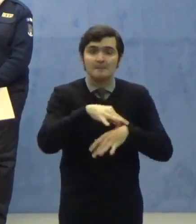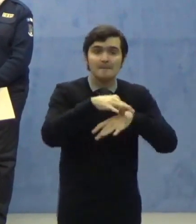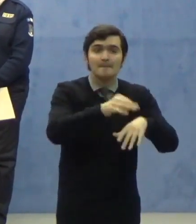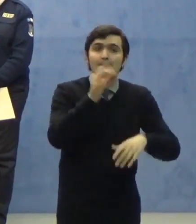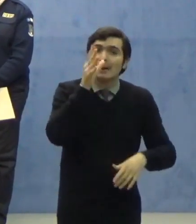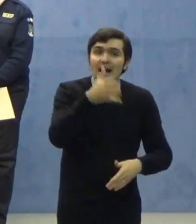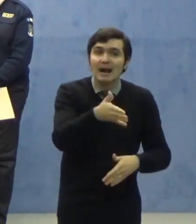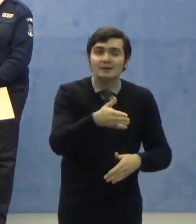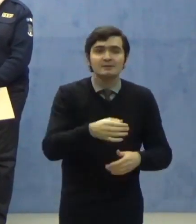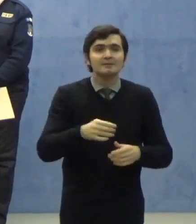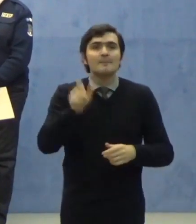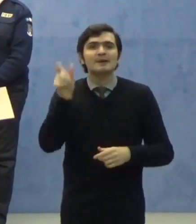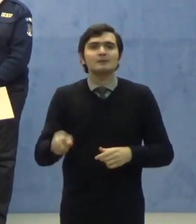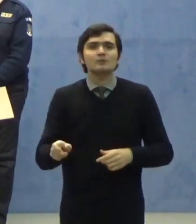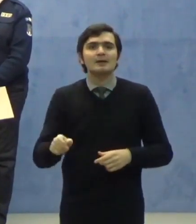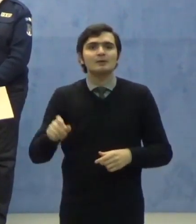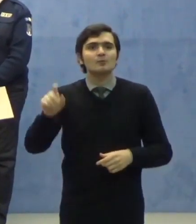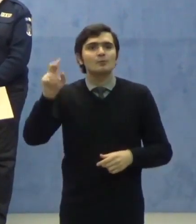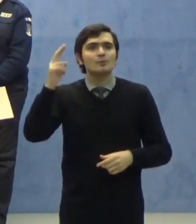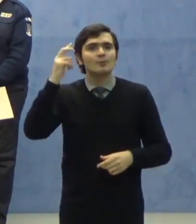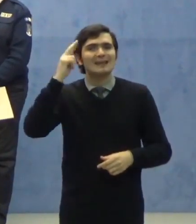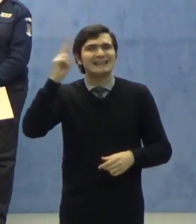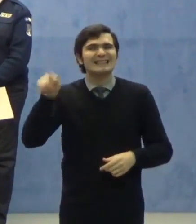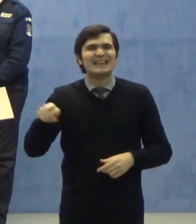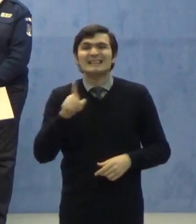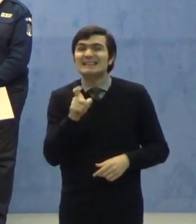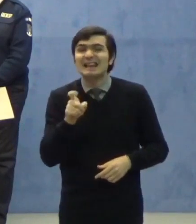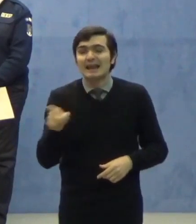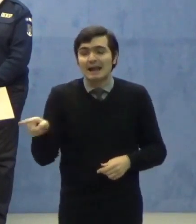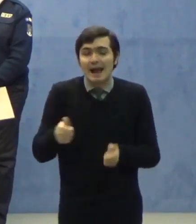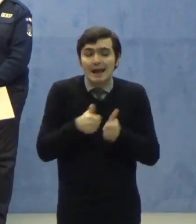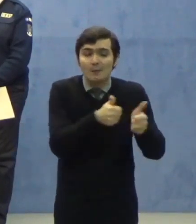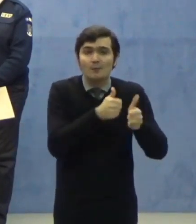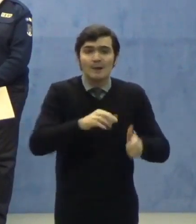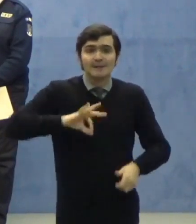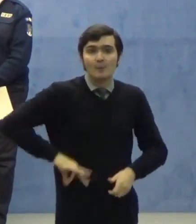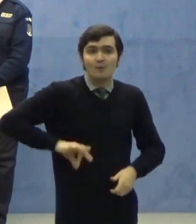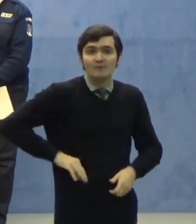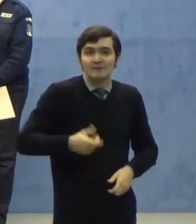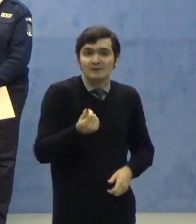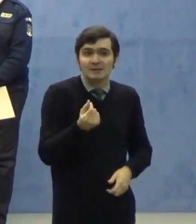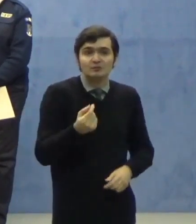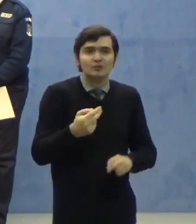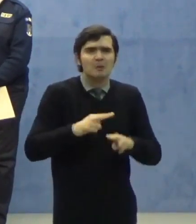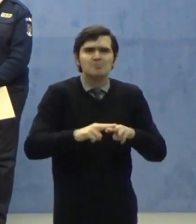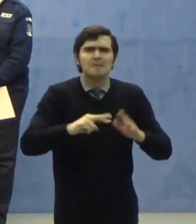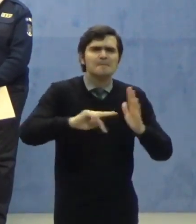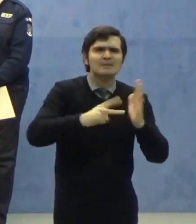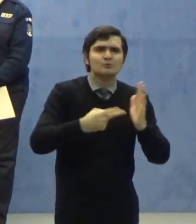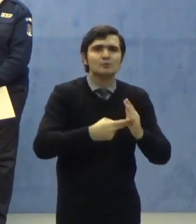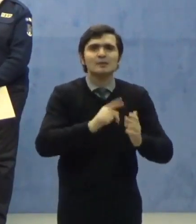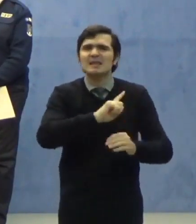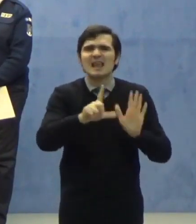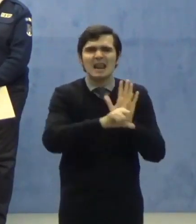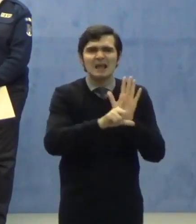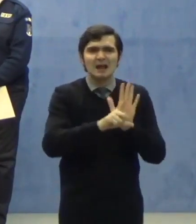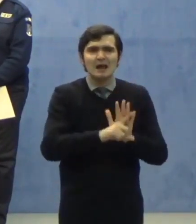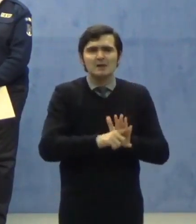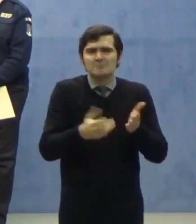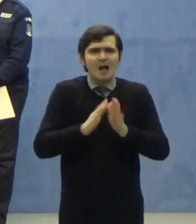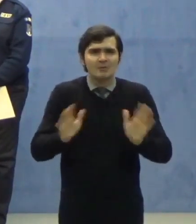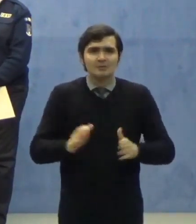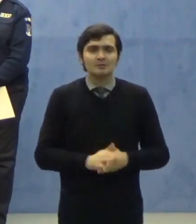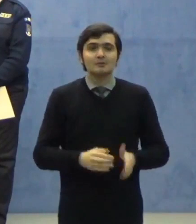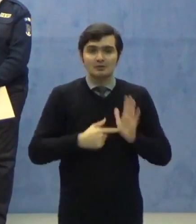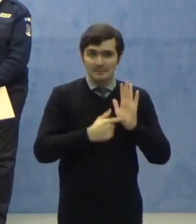persoane rău intenționate care urmăresc să obțină profit financiar prin metode ilegale și nimic mai mult. Ceea